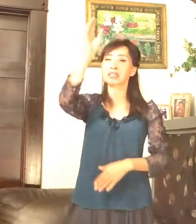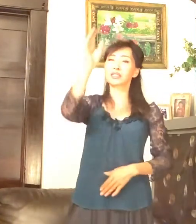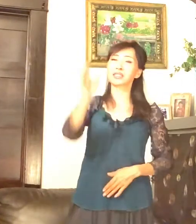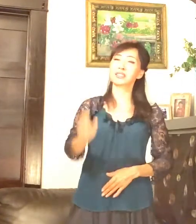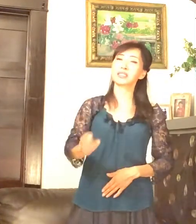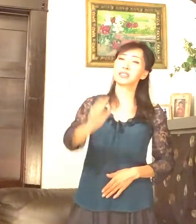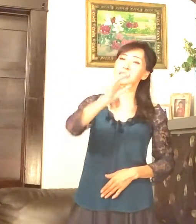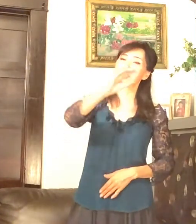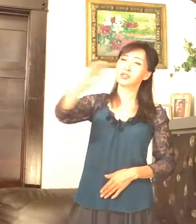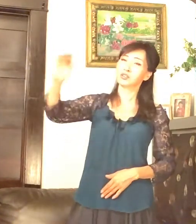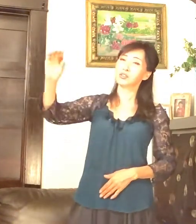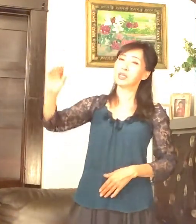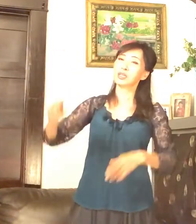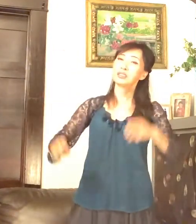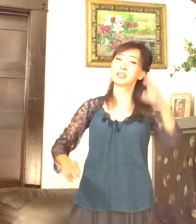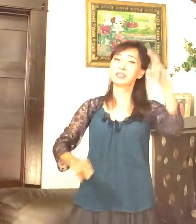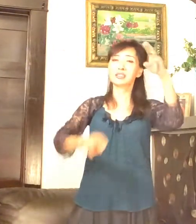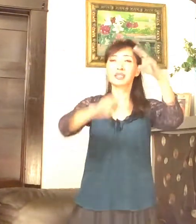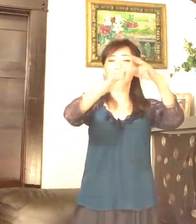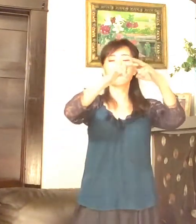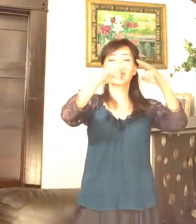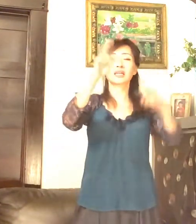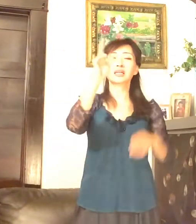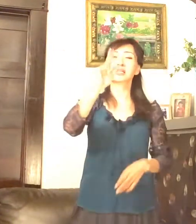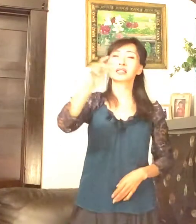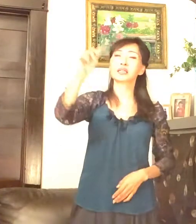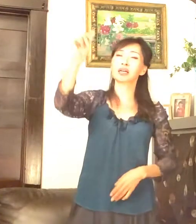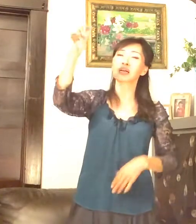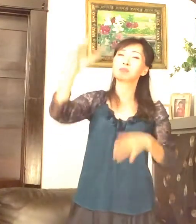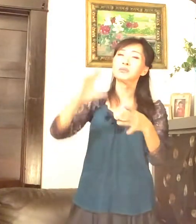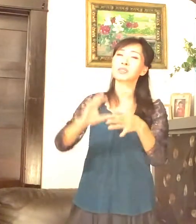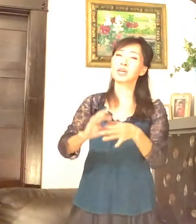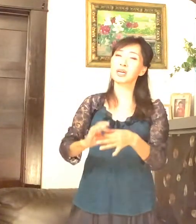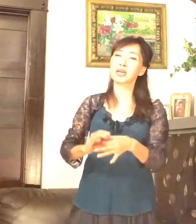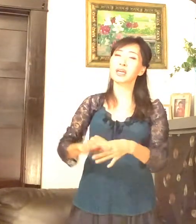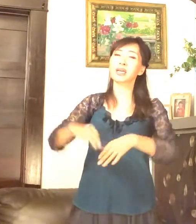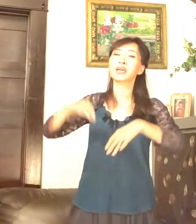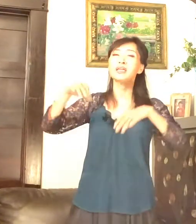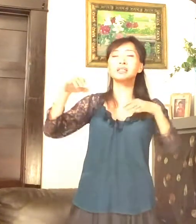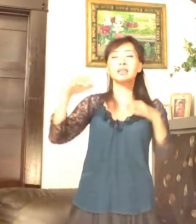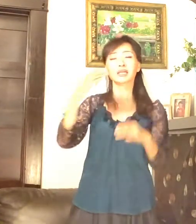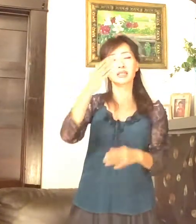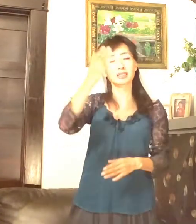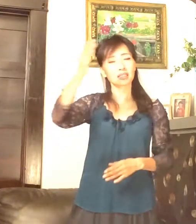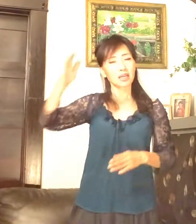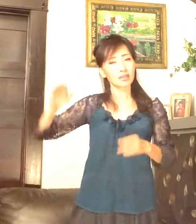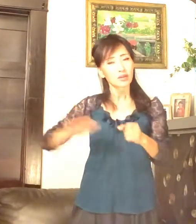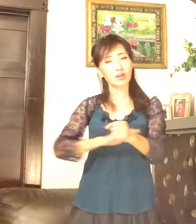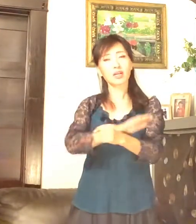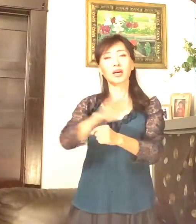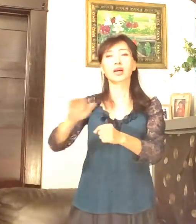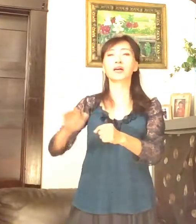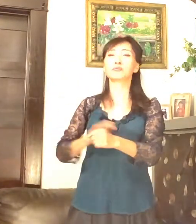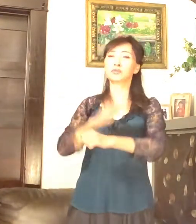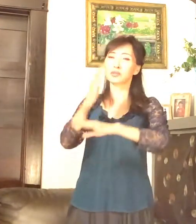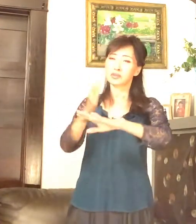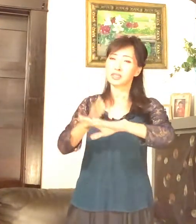주의 그 사랑 감사해 날 자녀 삼으신